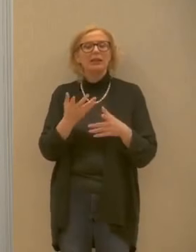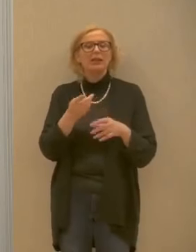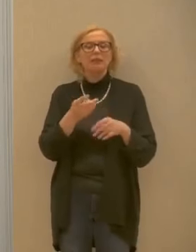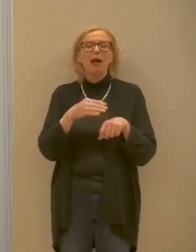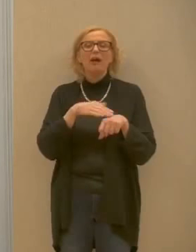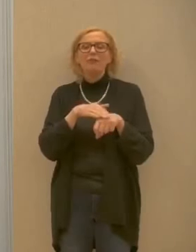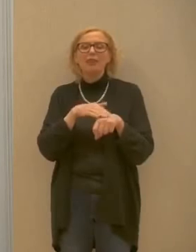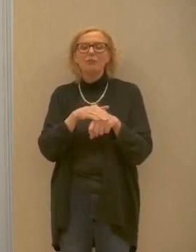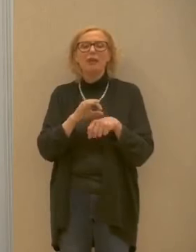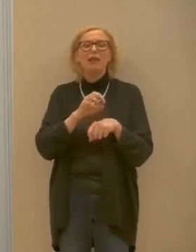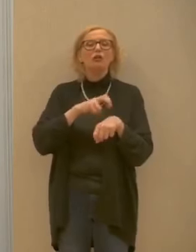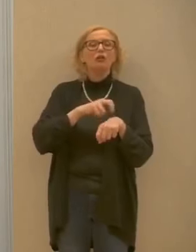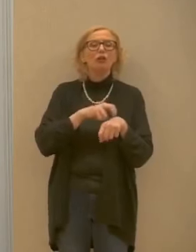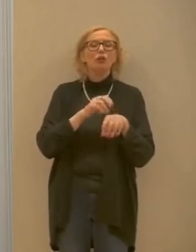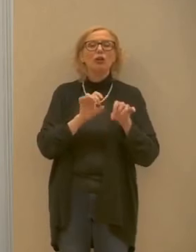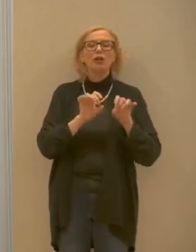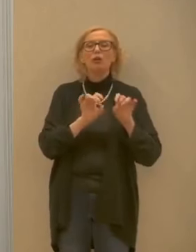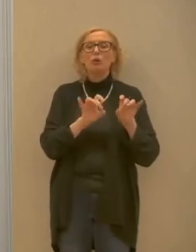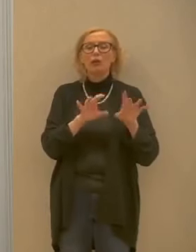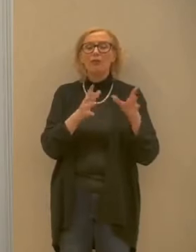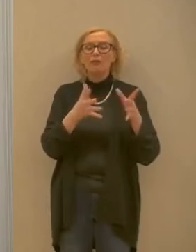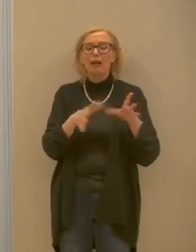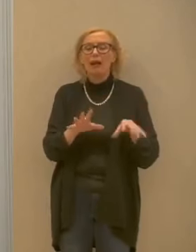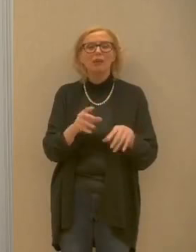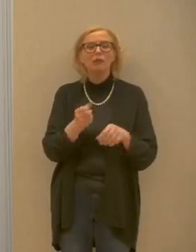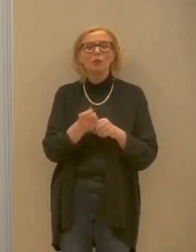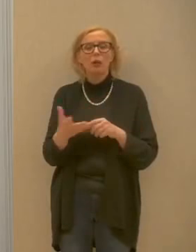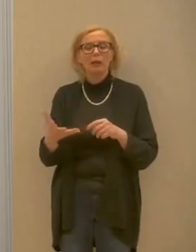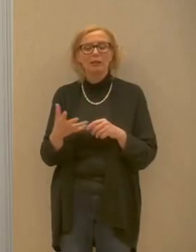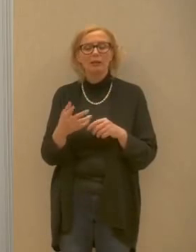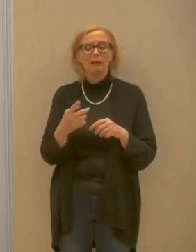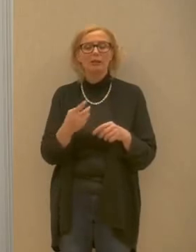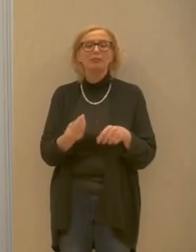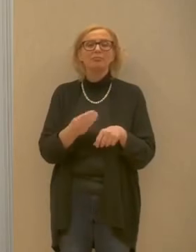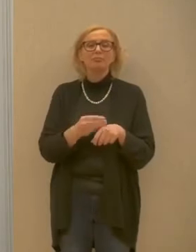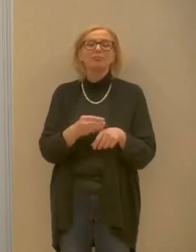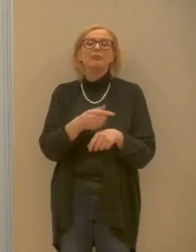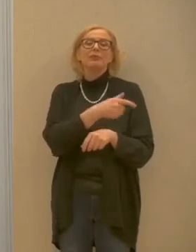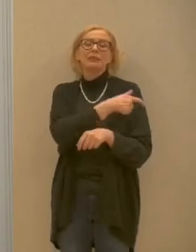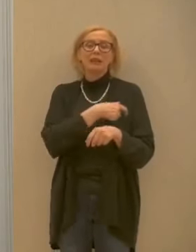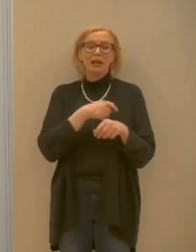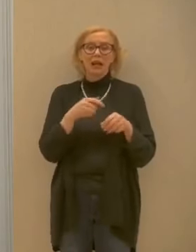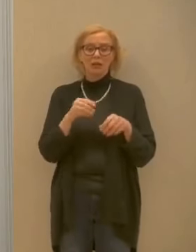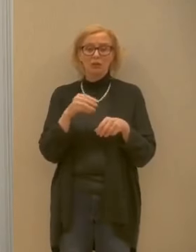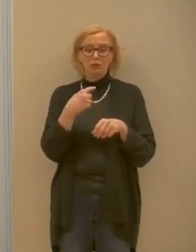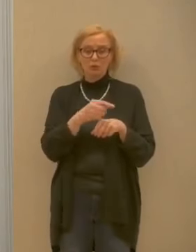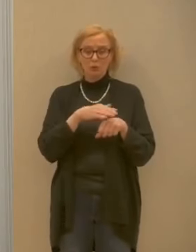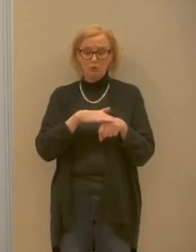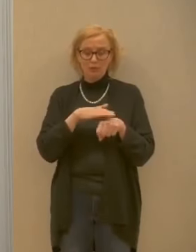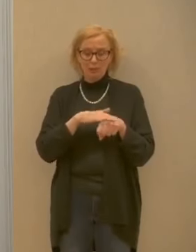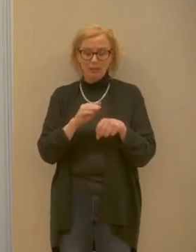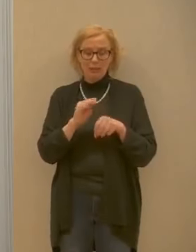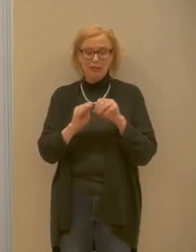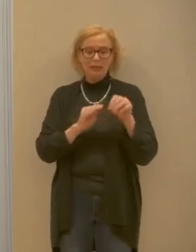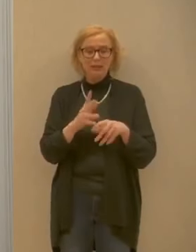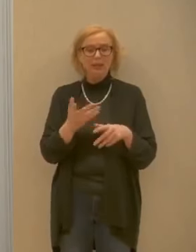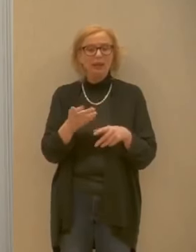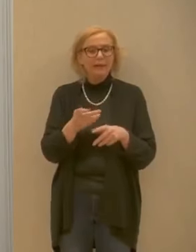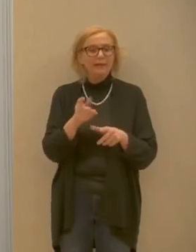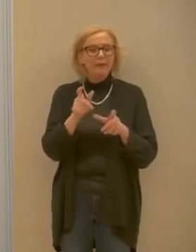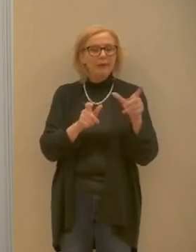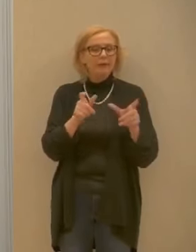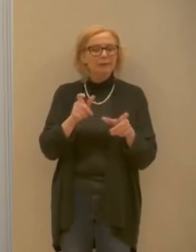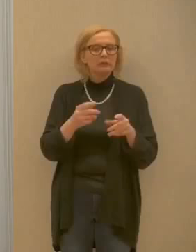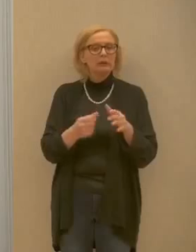medici contagiati più i sindacati degli infermieri fanno sapere che il personale comincia a avere paura